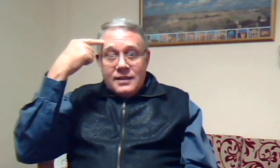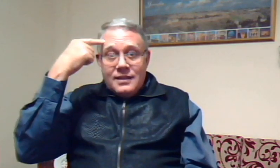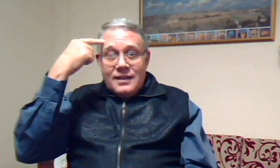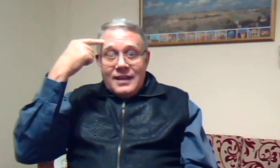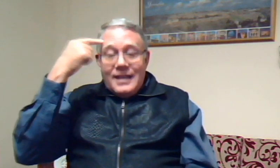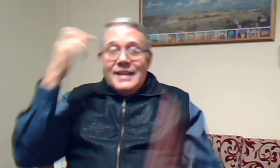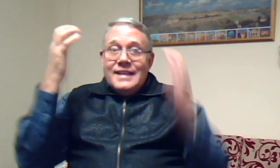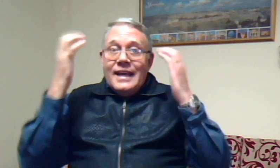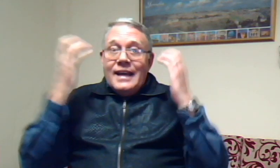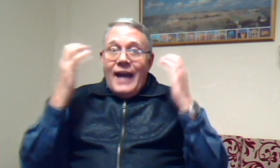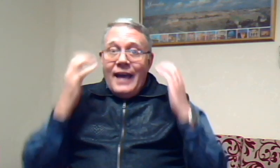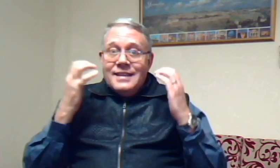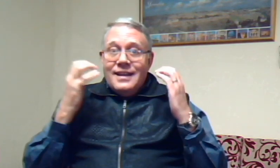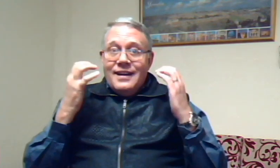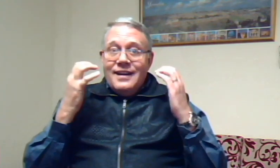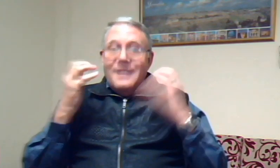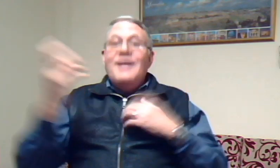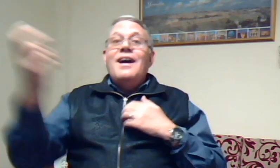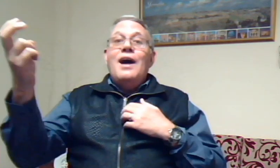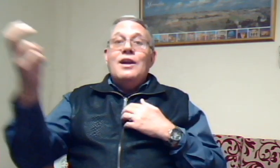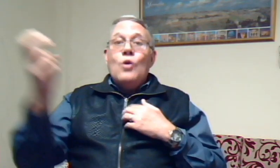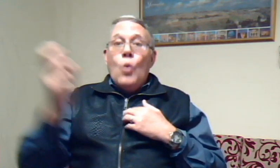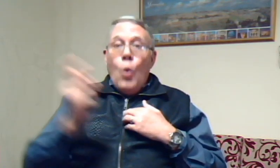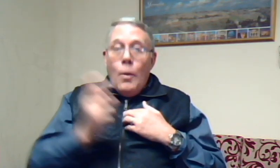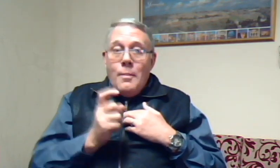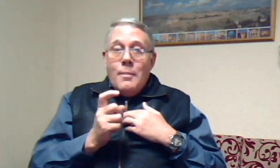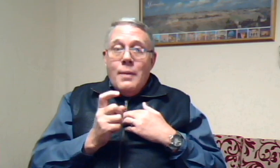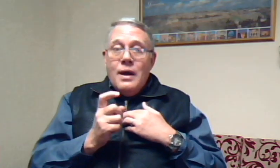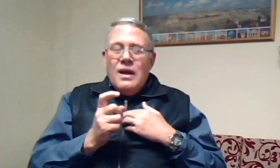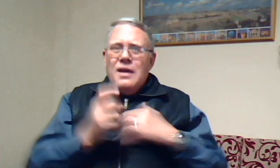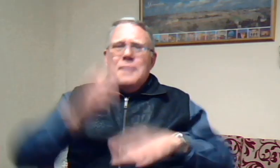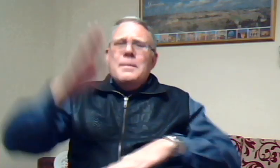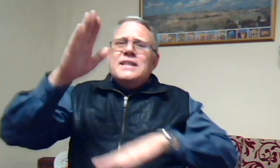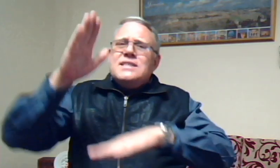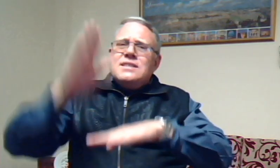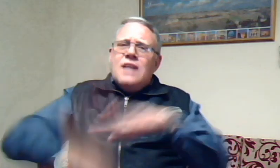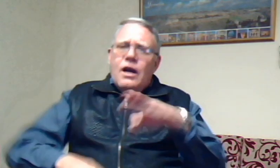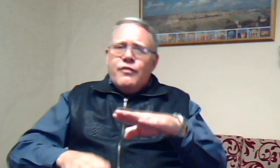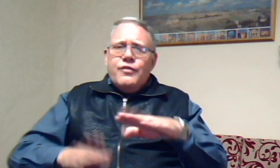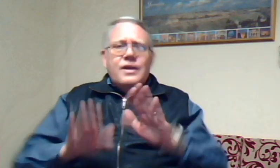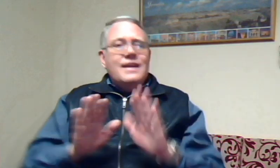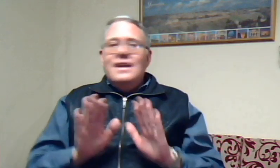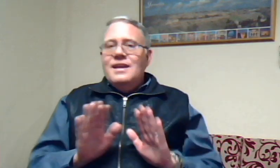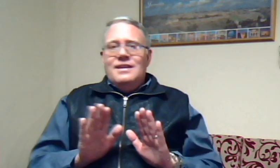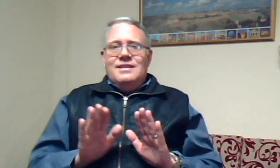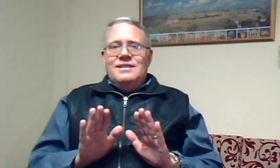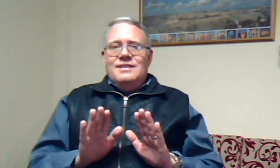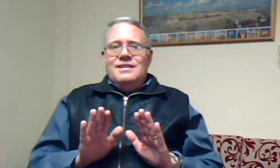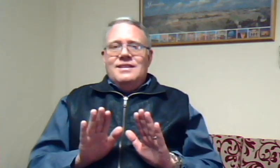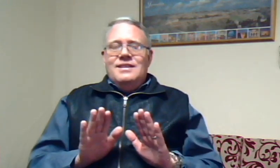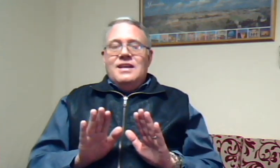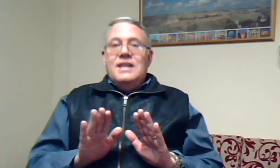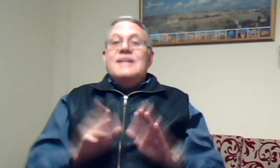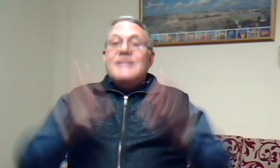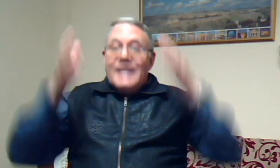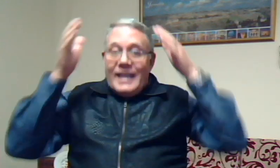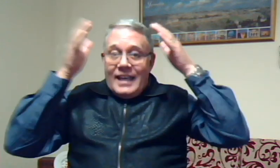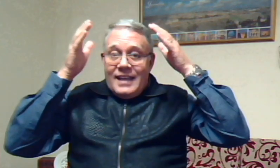die rechter gaan kom met straf nie die Heere